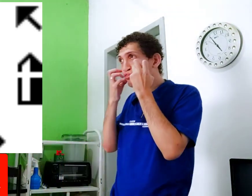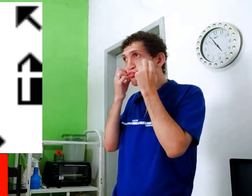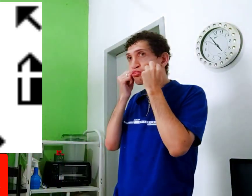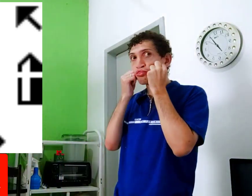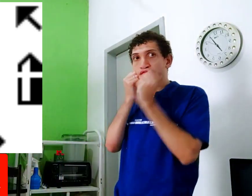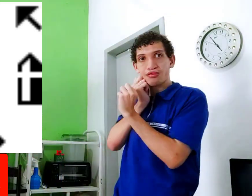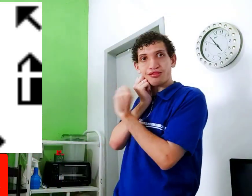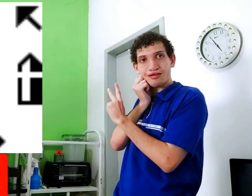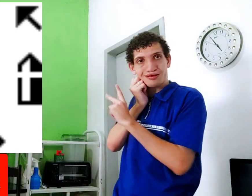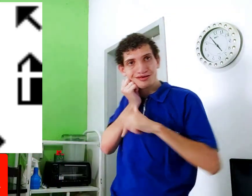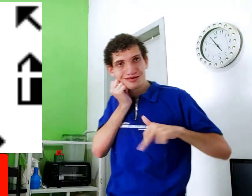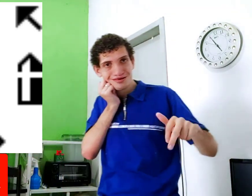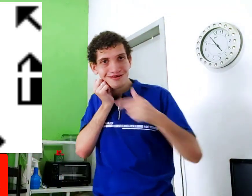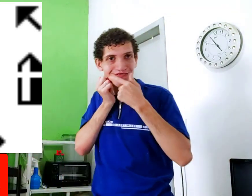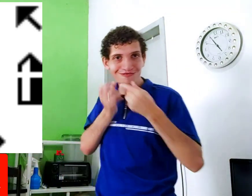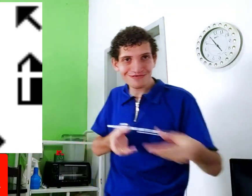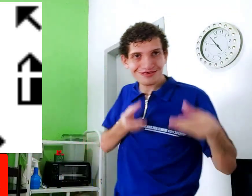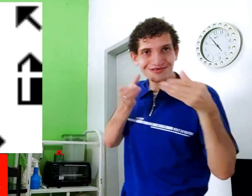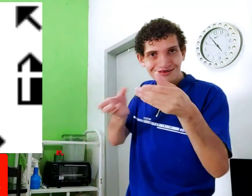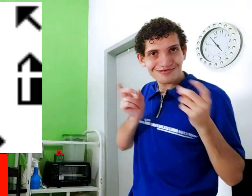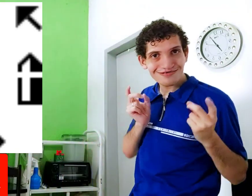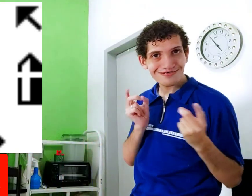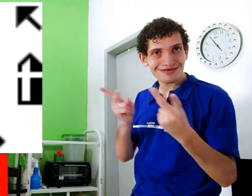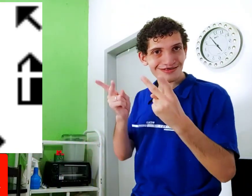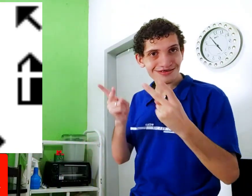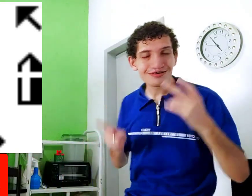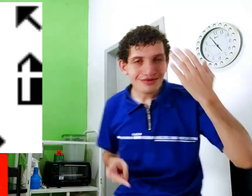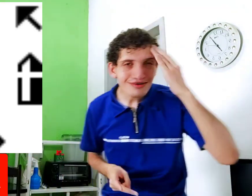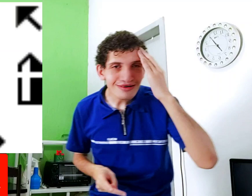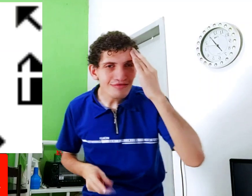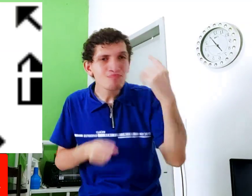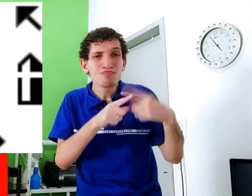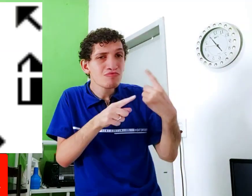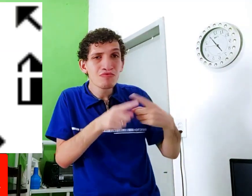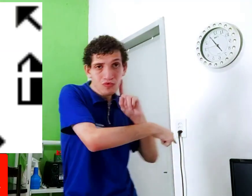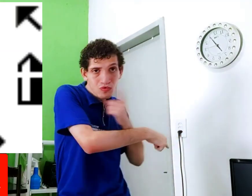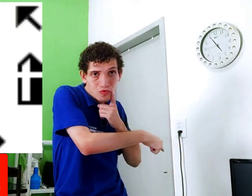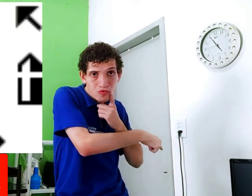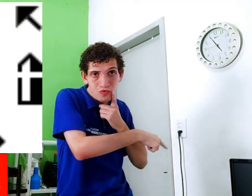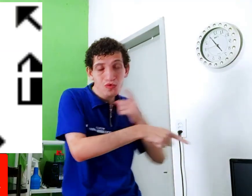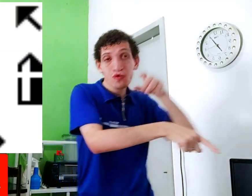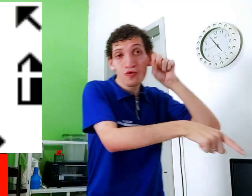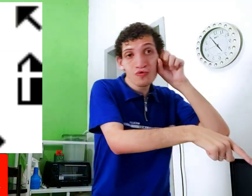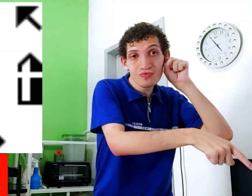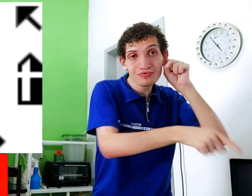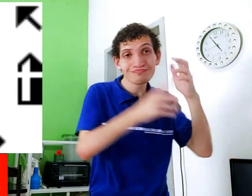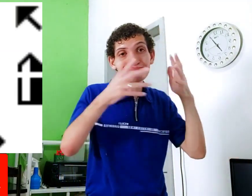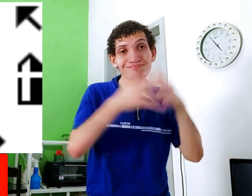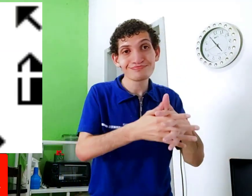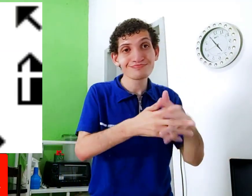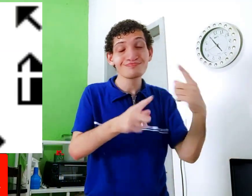Aí a mulher, o sangraça, ok, foi lá, deu para o homem, vendeu, entendeu? Porque o surdo é uma